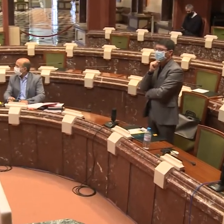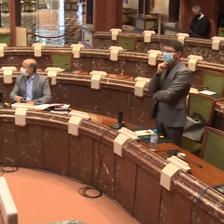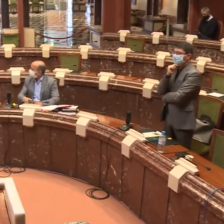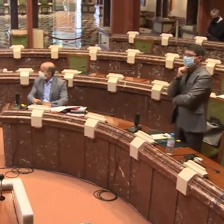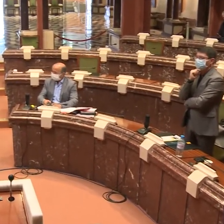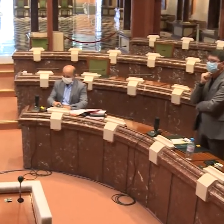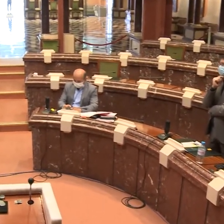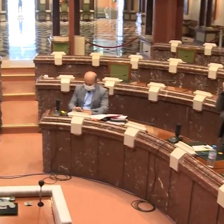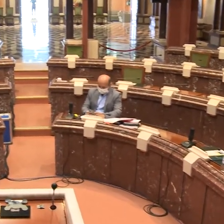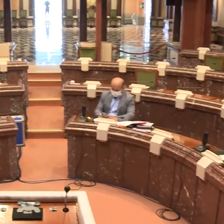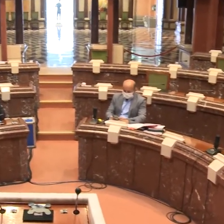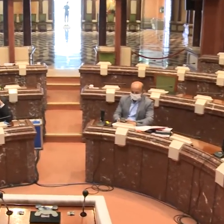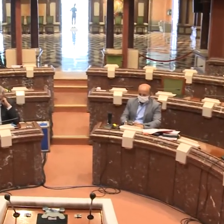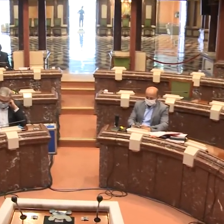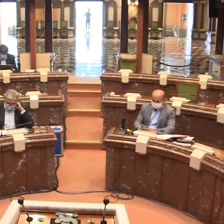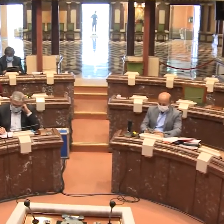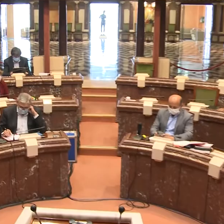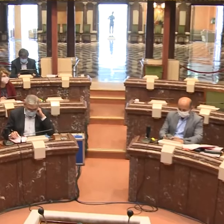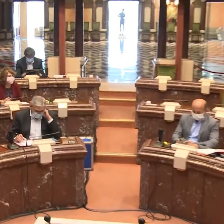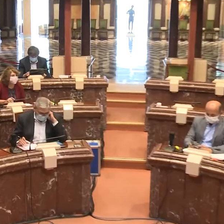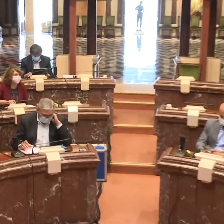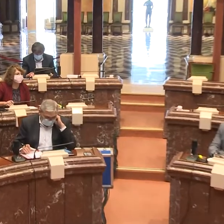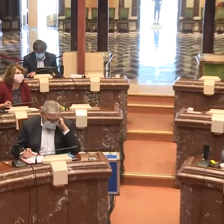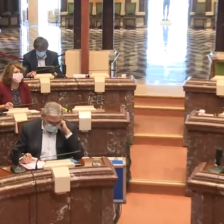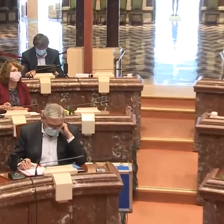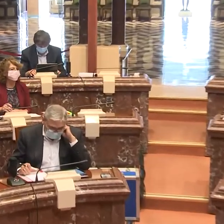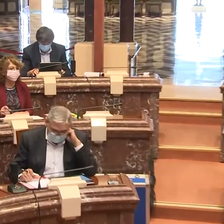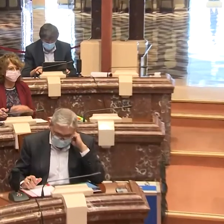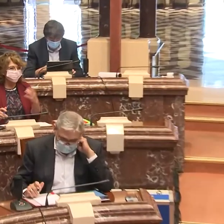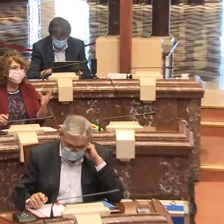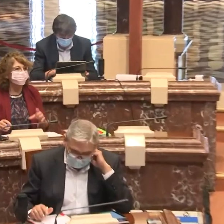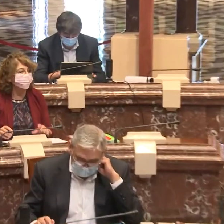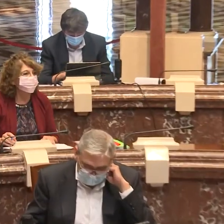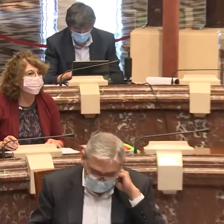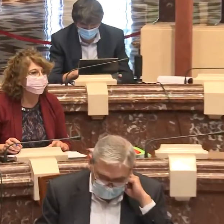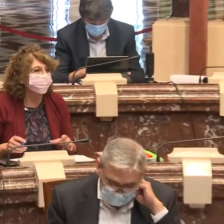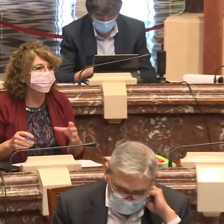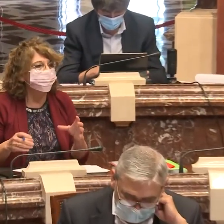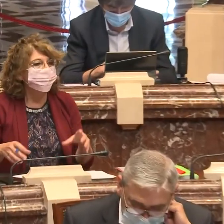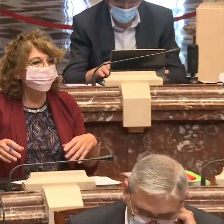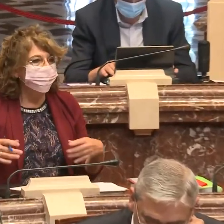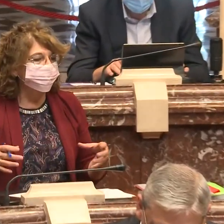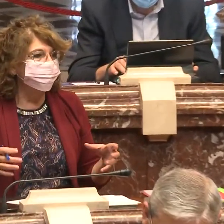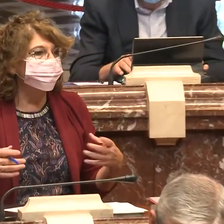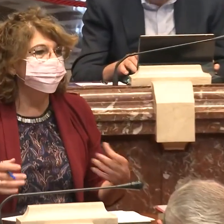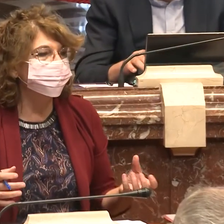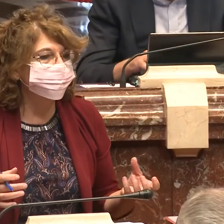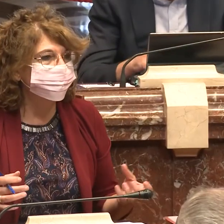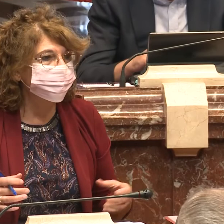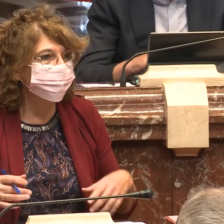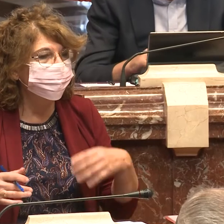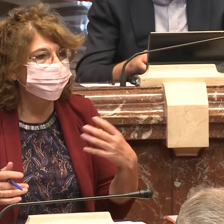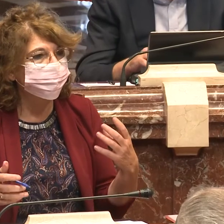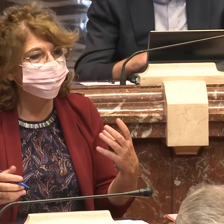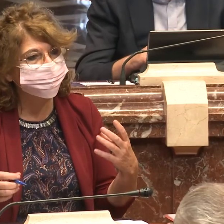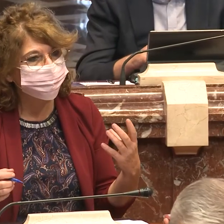Compuzano. Vale, buenos días y muchas gracias por venir a contarnos una cosa que cuando cuando no lo tienes en